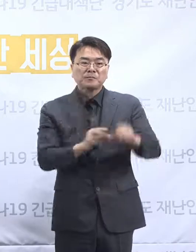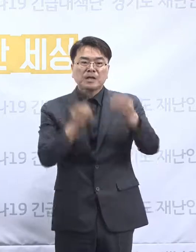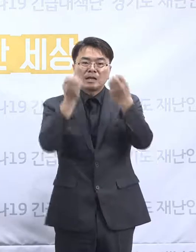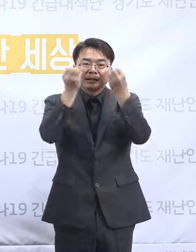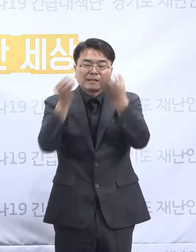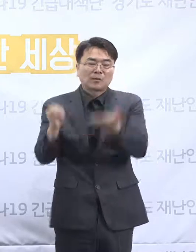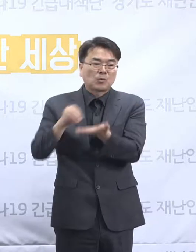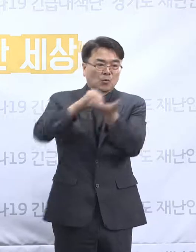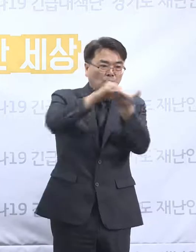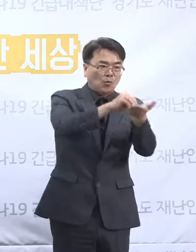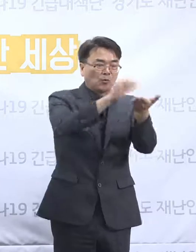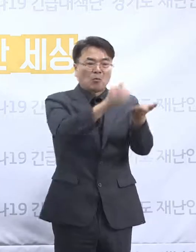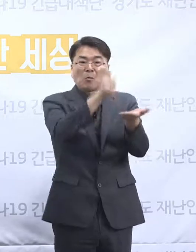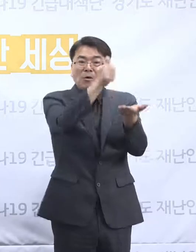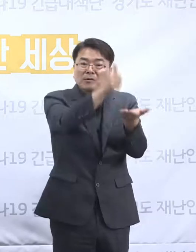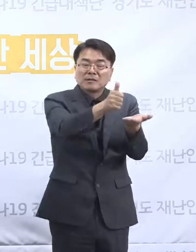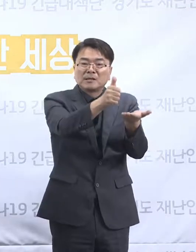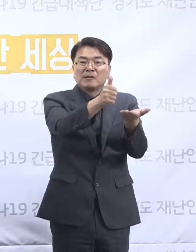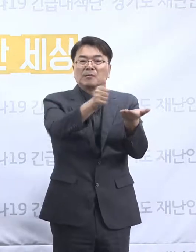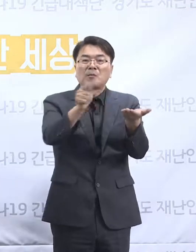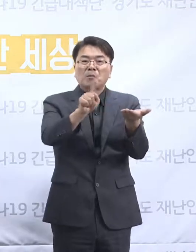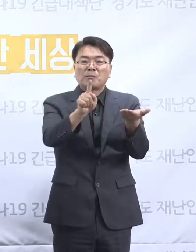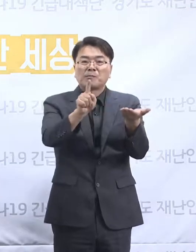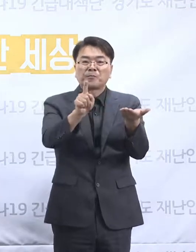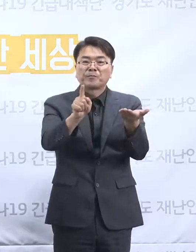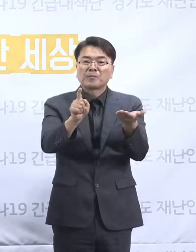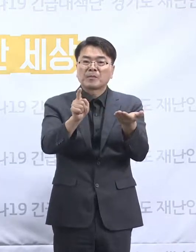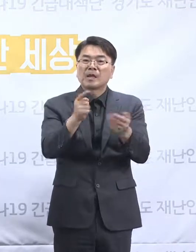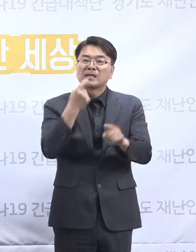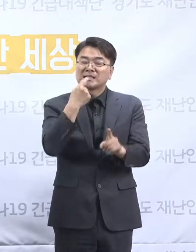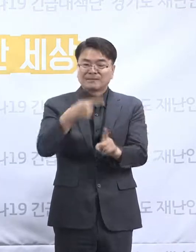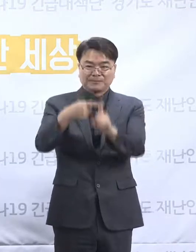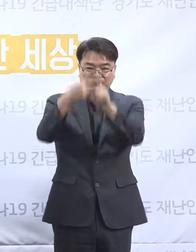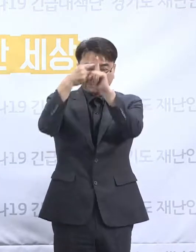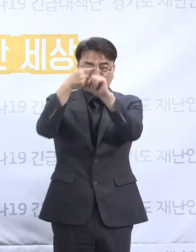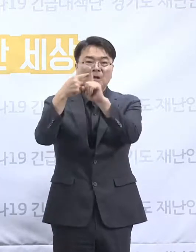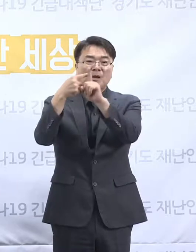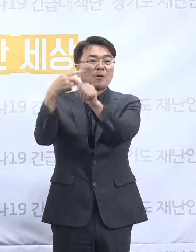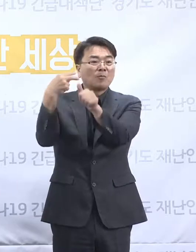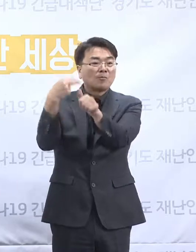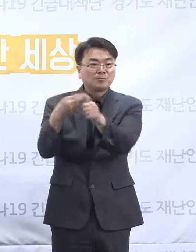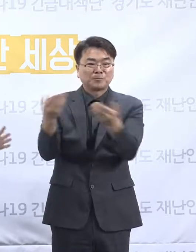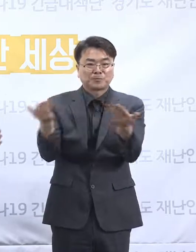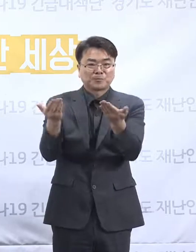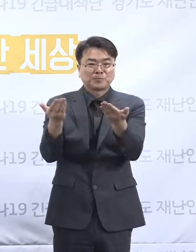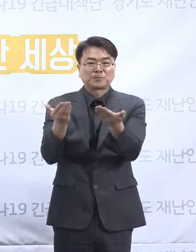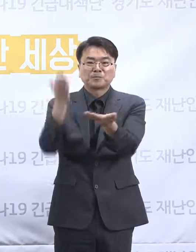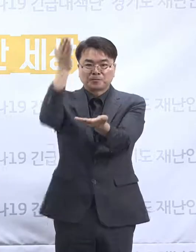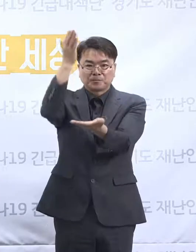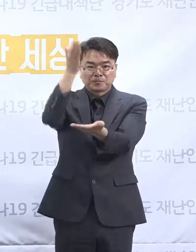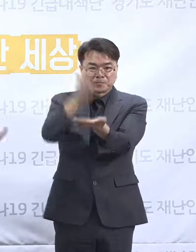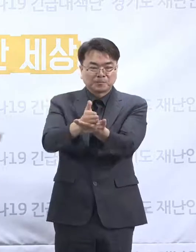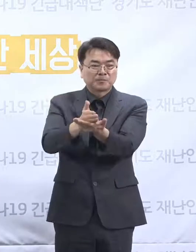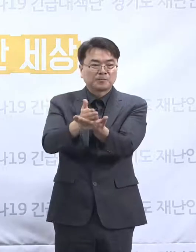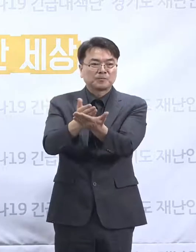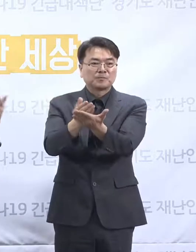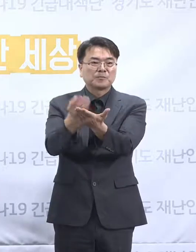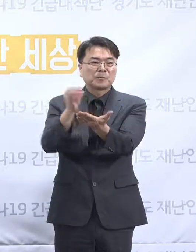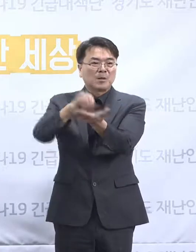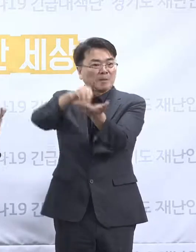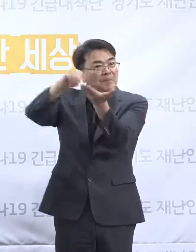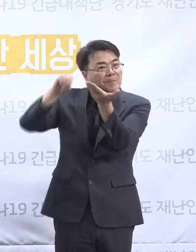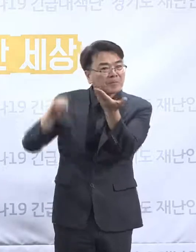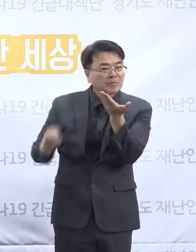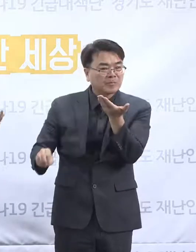원장은 사실은 간호사 선생님의 업무를 다 배제하면서 본인이